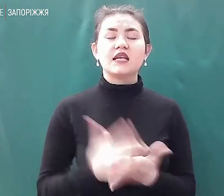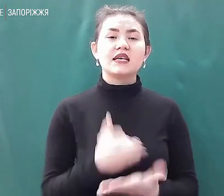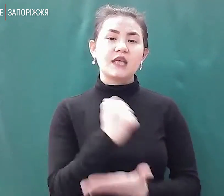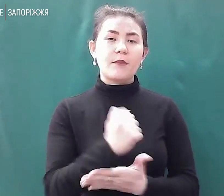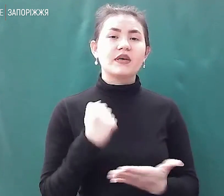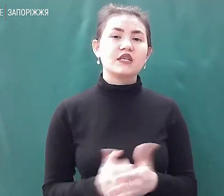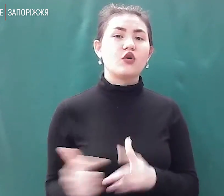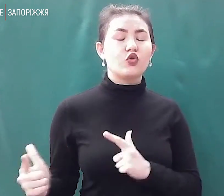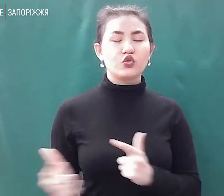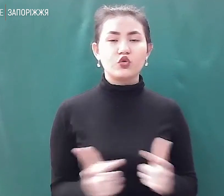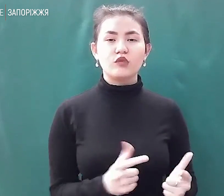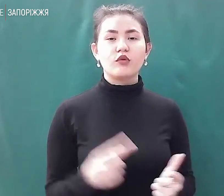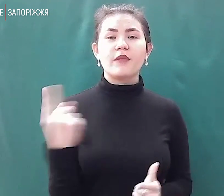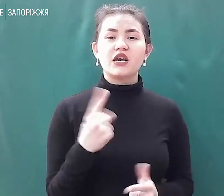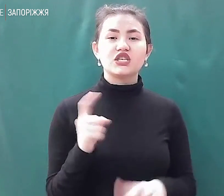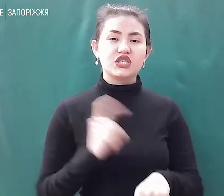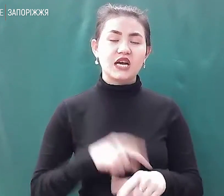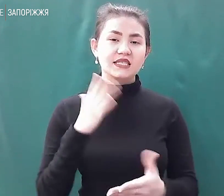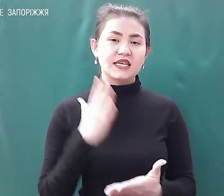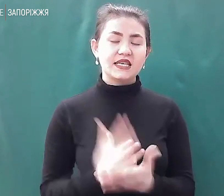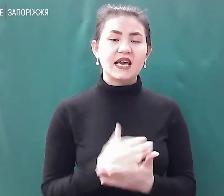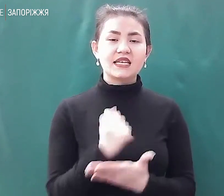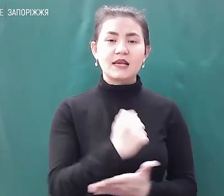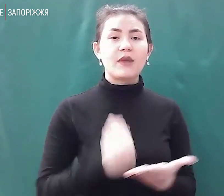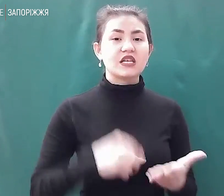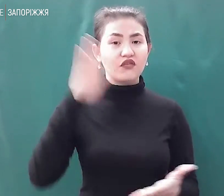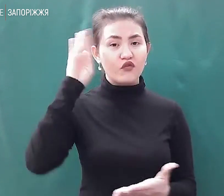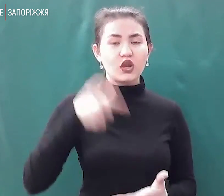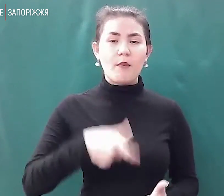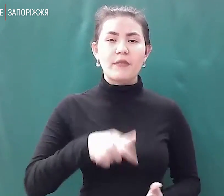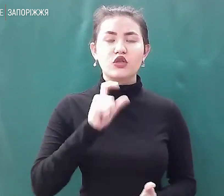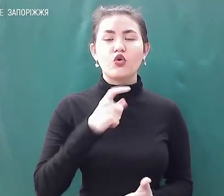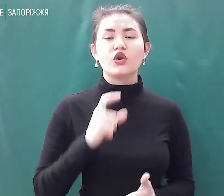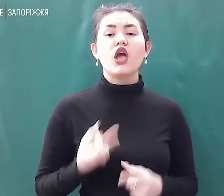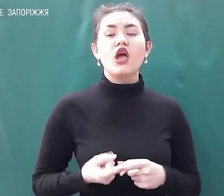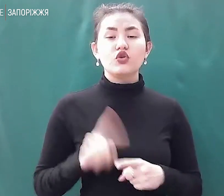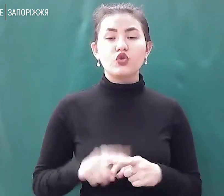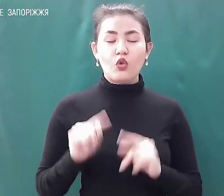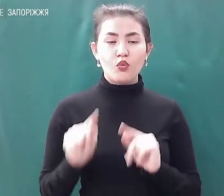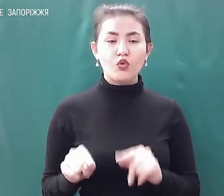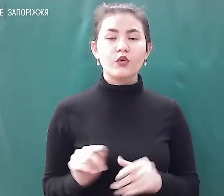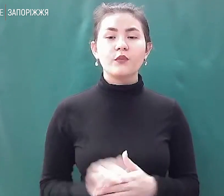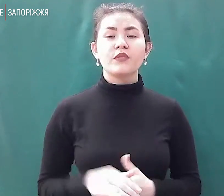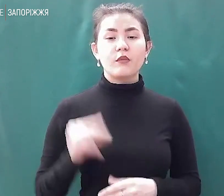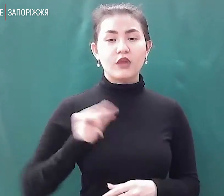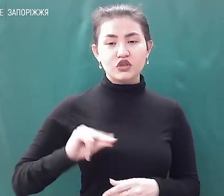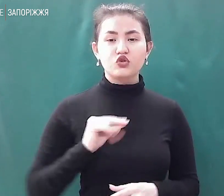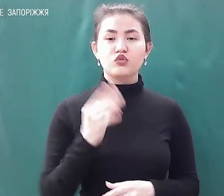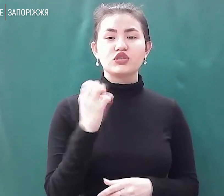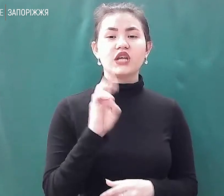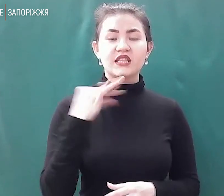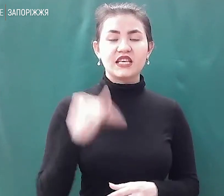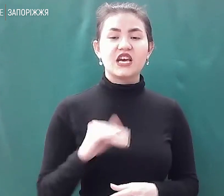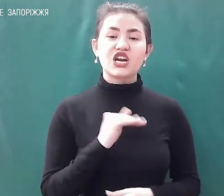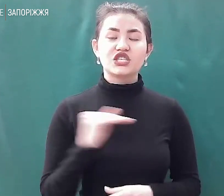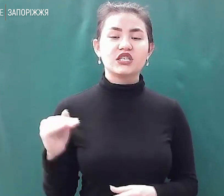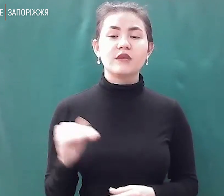нас на перший час є запаси води питної, тому працюємо в штатному режимі. Директорка дошкільного